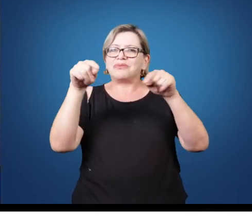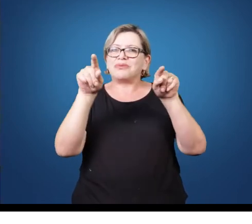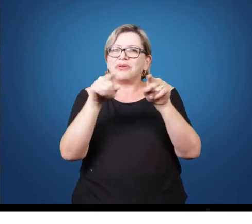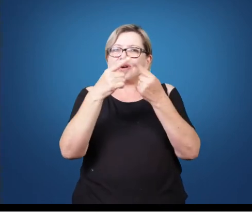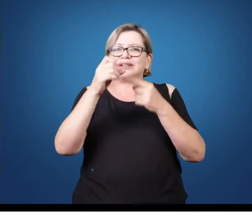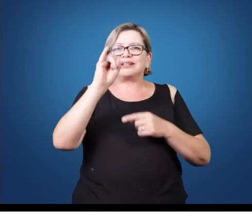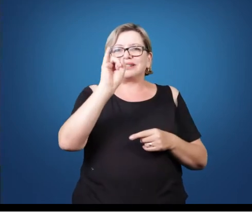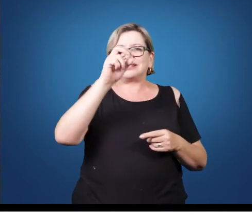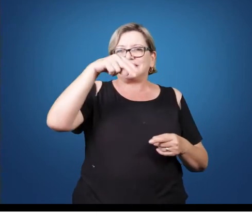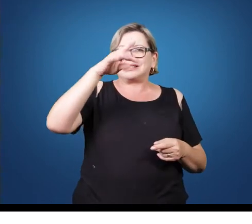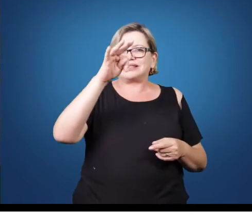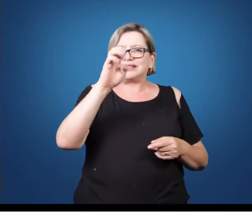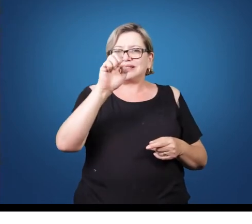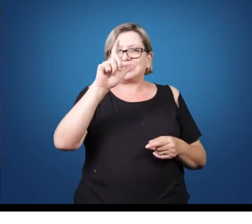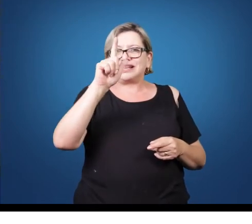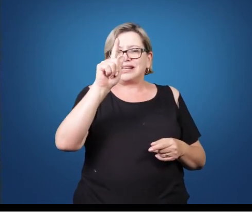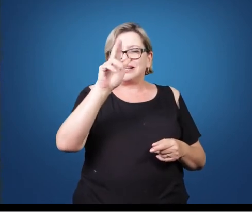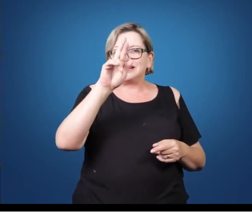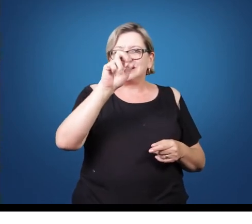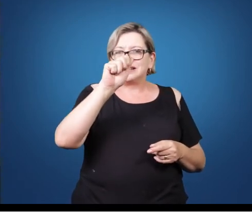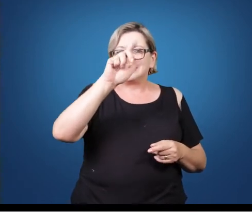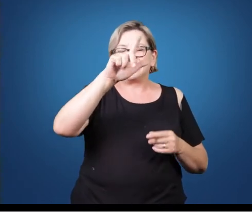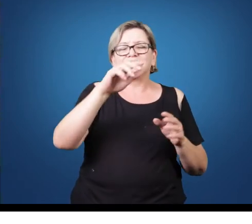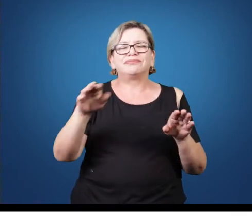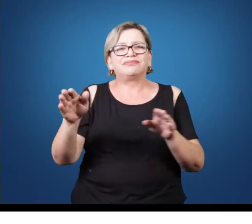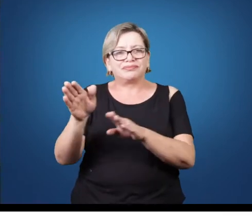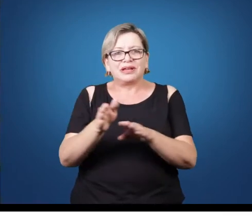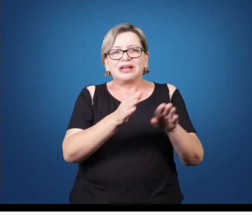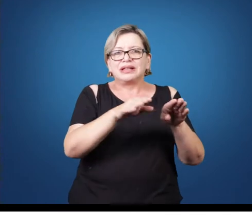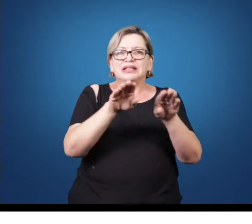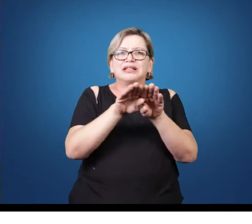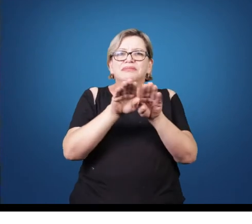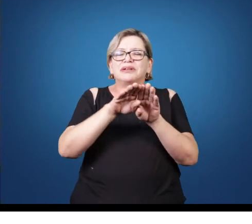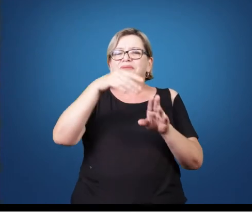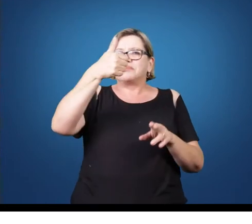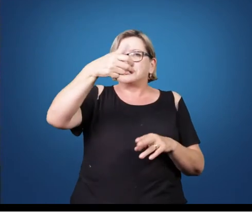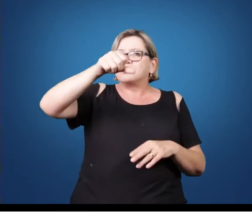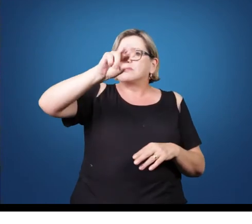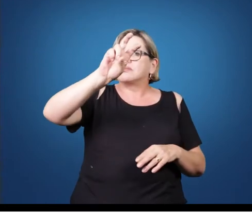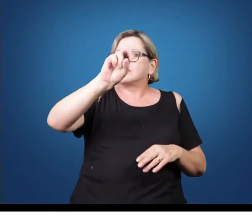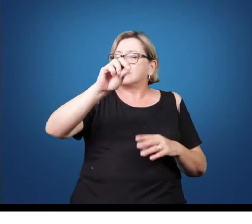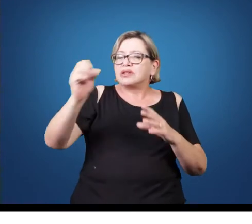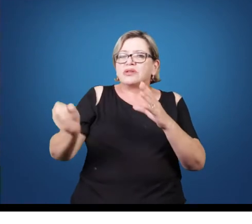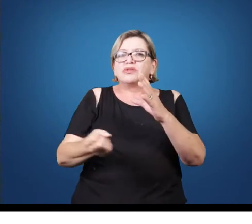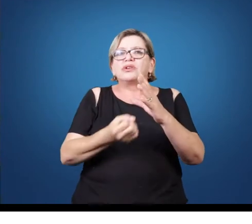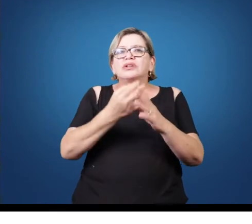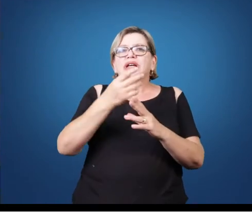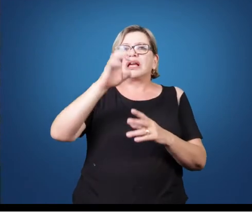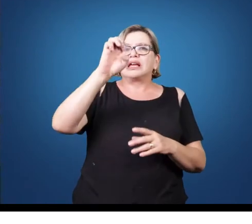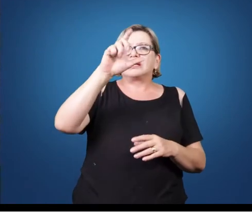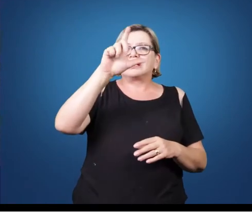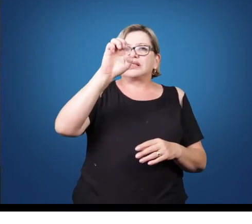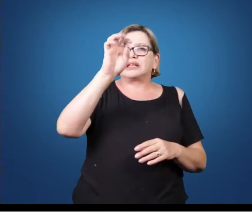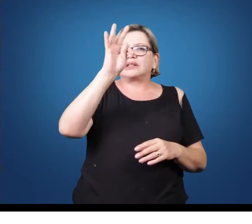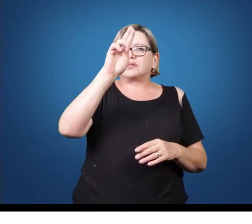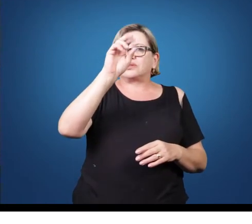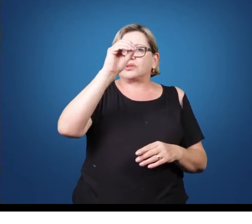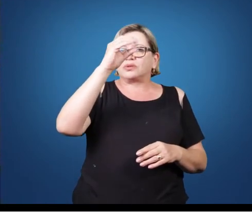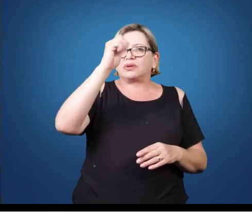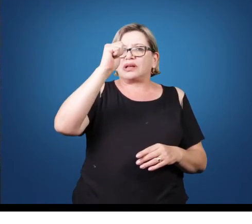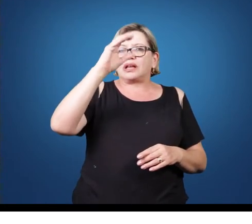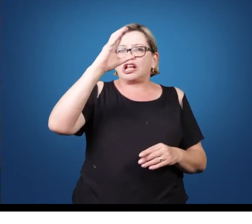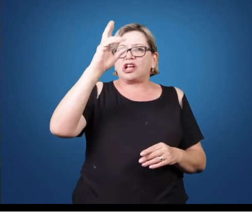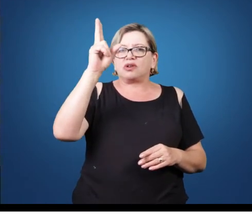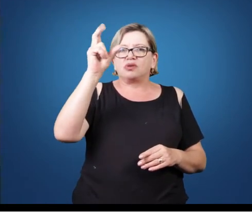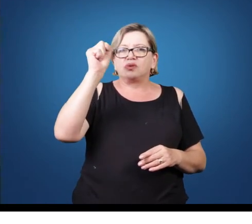a música eletroacústica, que é surgida ali em 1950, 1951 e vai tendo os dobramentos até os dias de